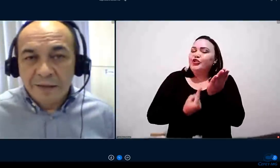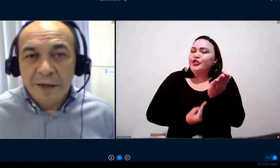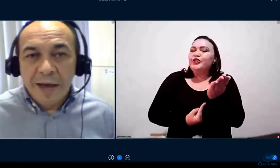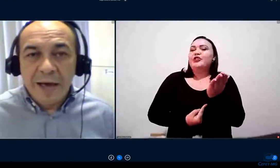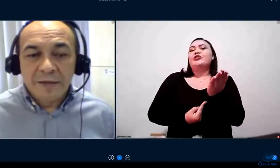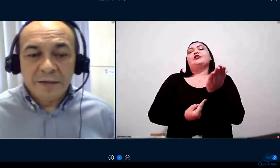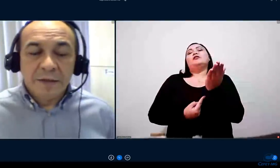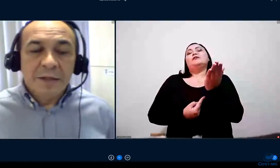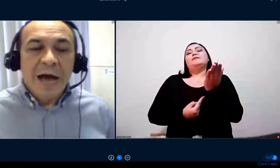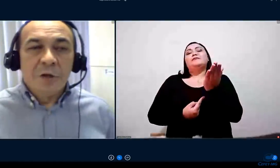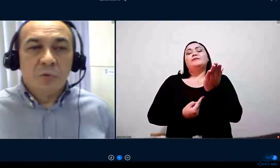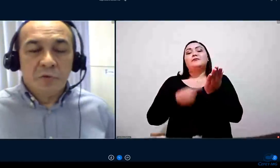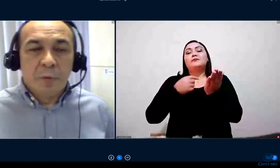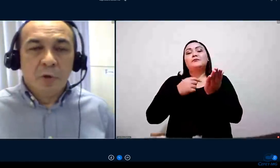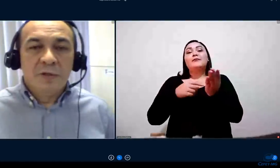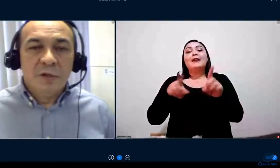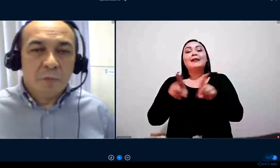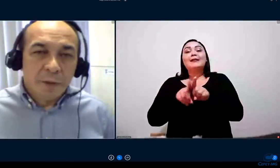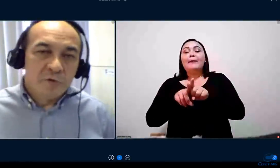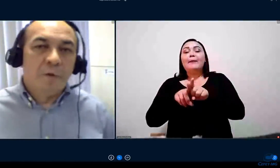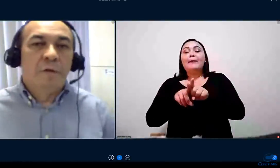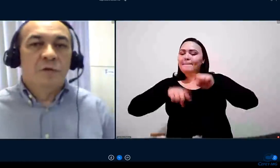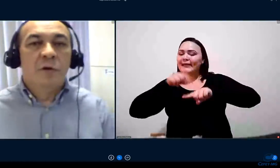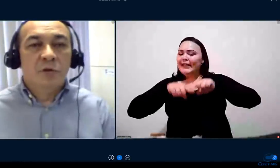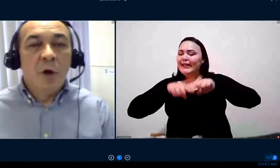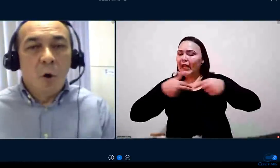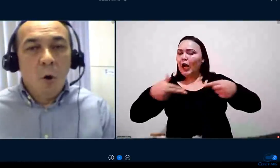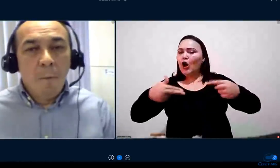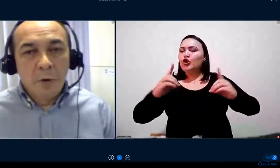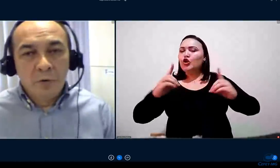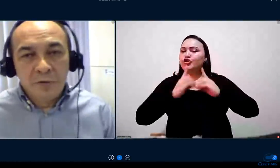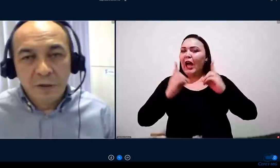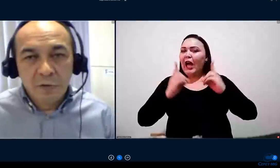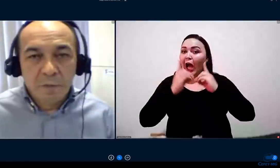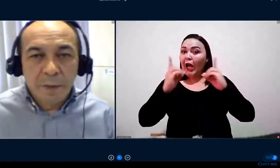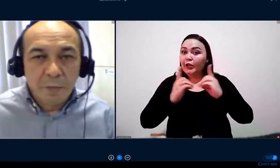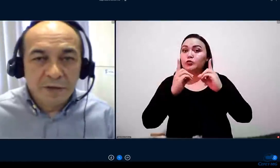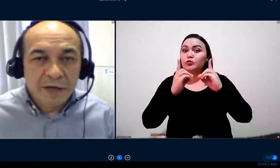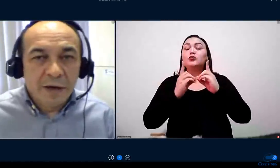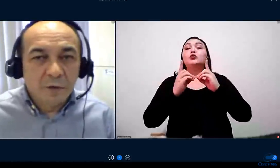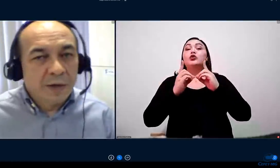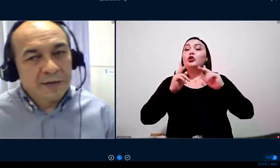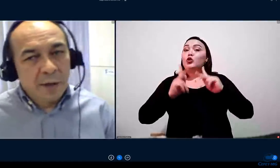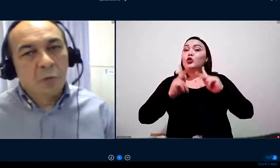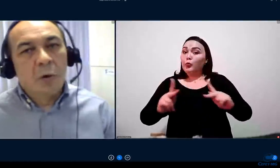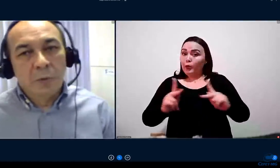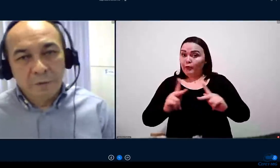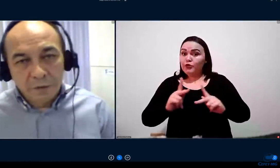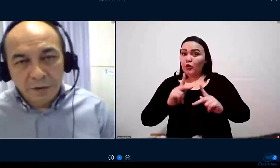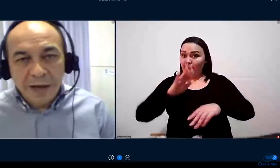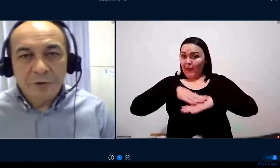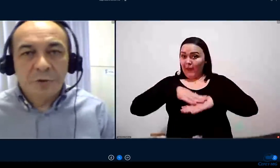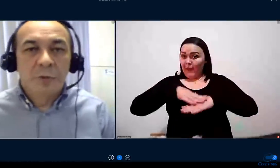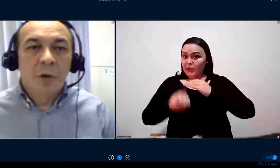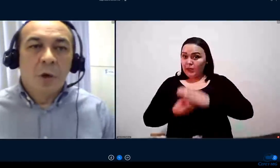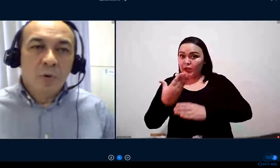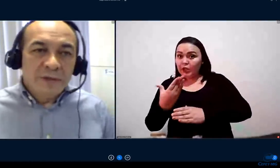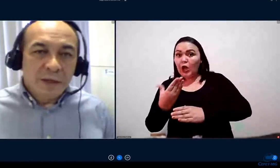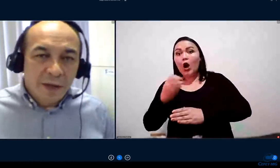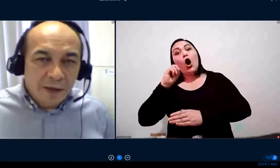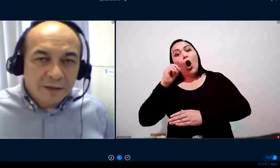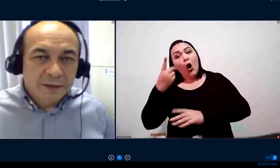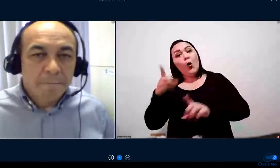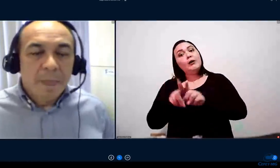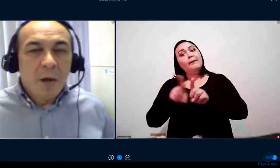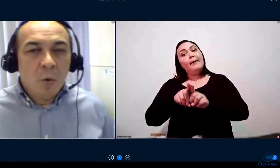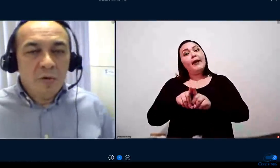de materiais didáticos produzidos pelos professores ou produzidos pelo Ministério da Educação, como livro didático, os